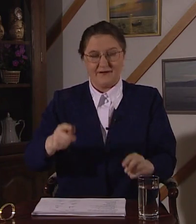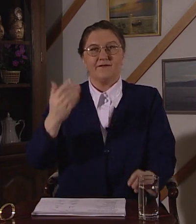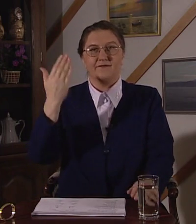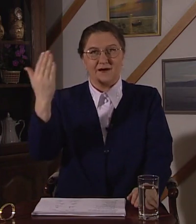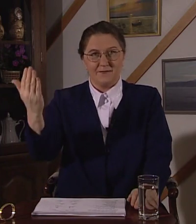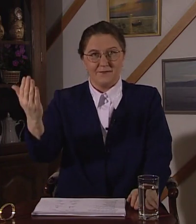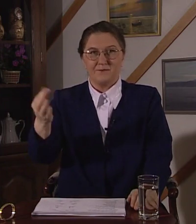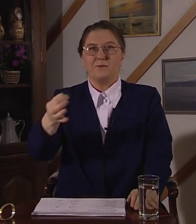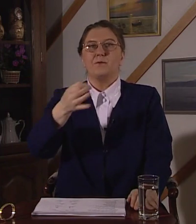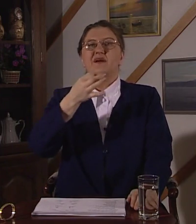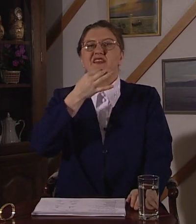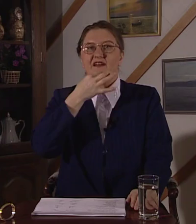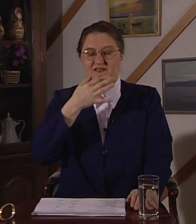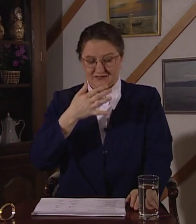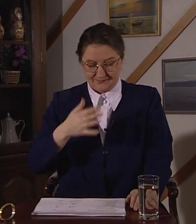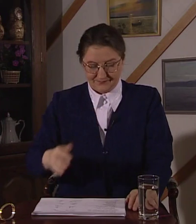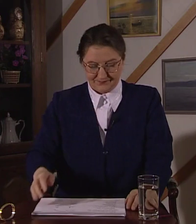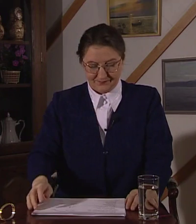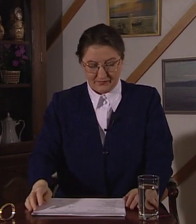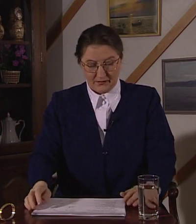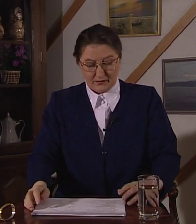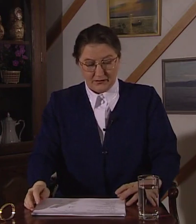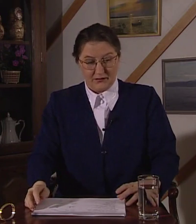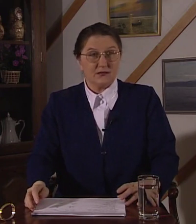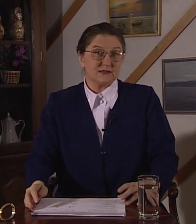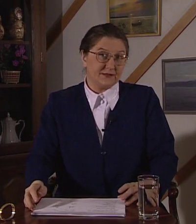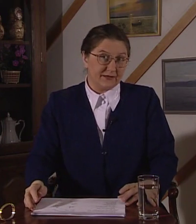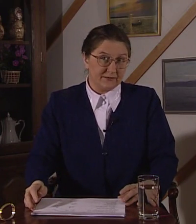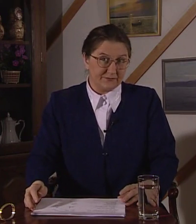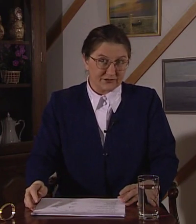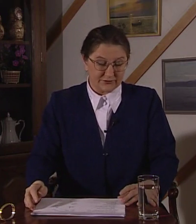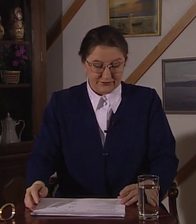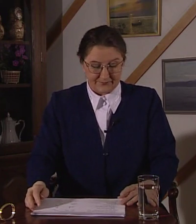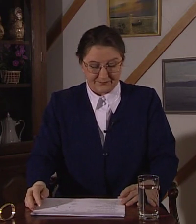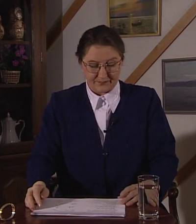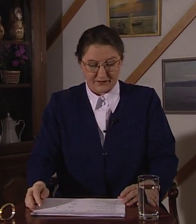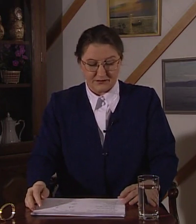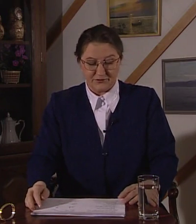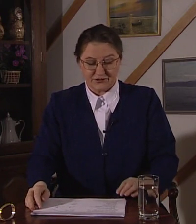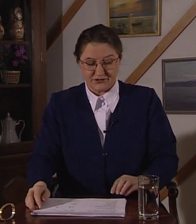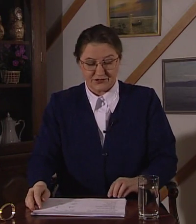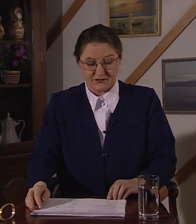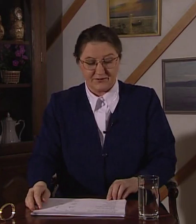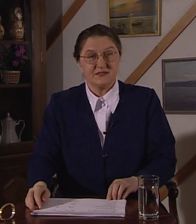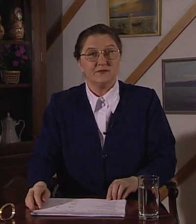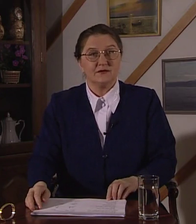вам понравится. И задание, пожалуйста. Запишите жесты по теме